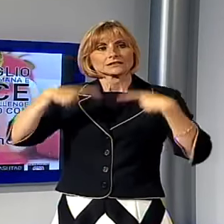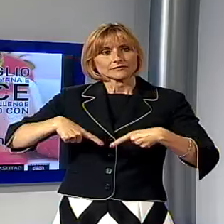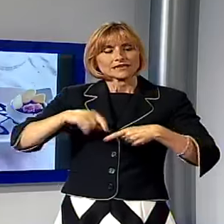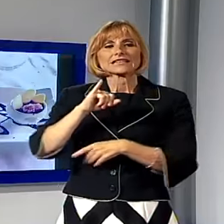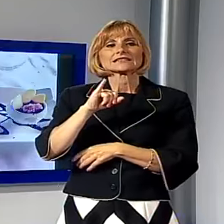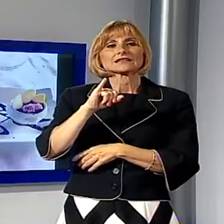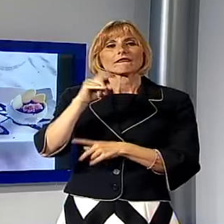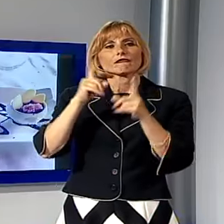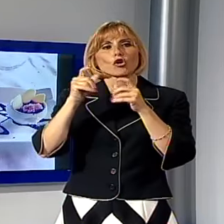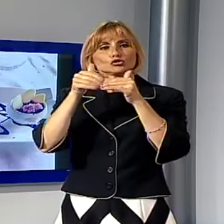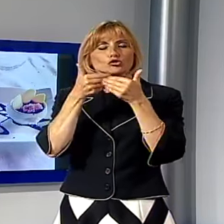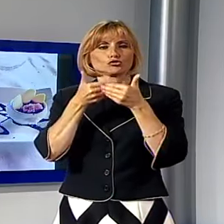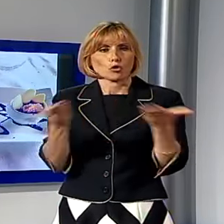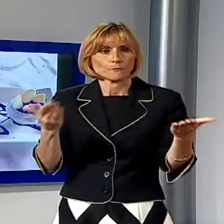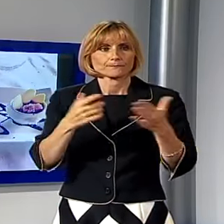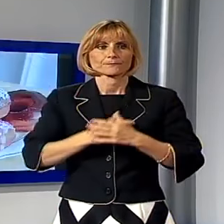Photo Show